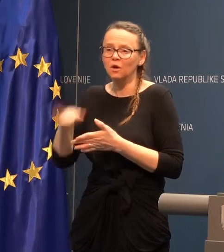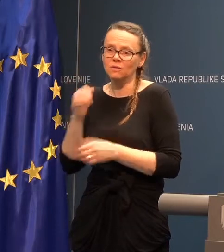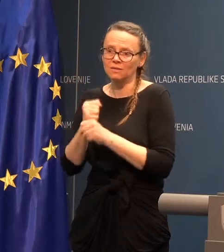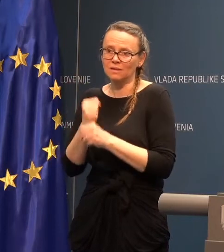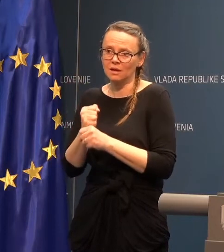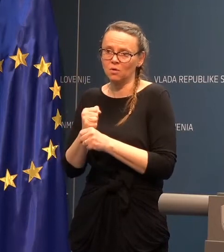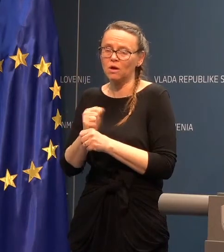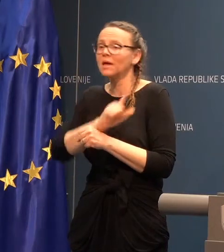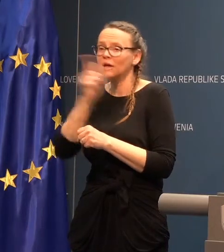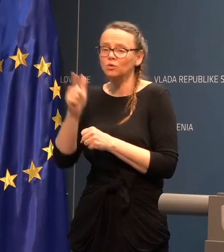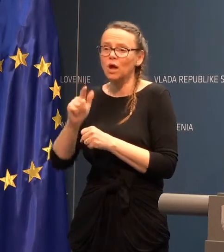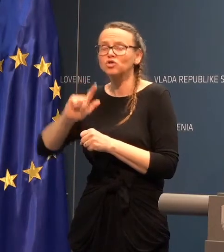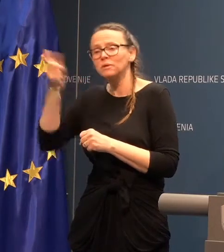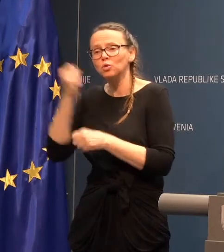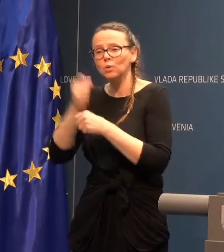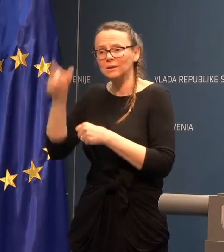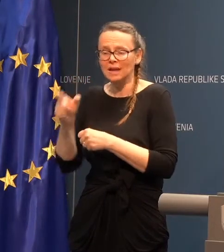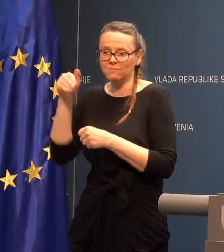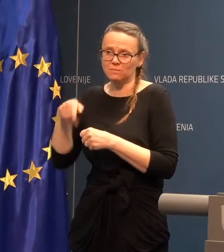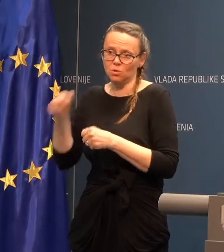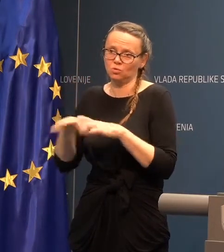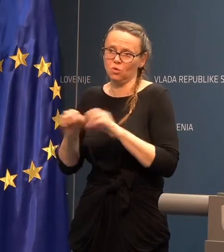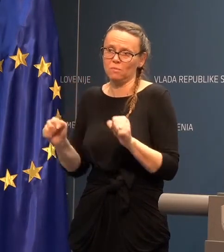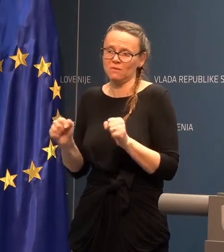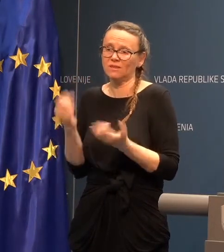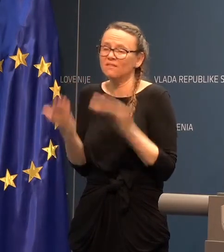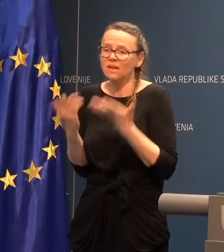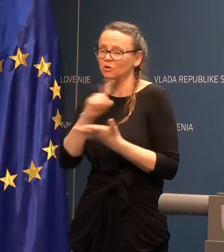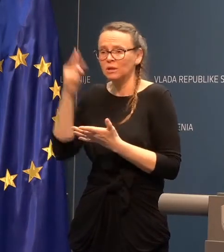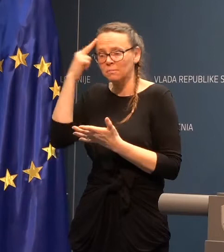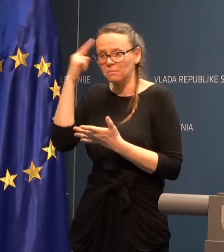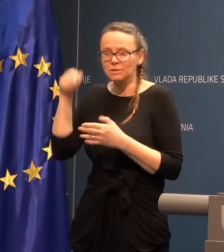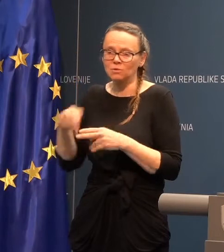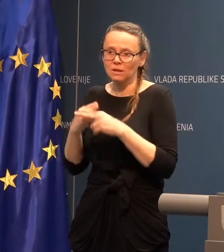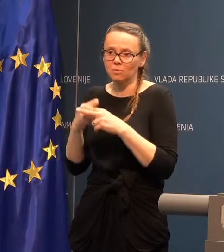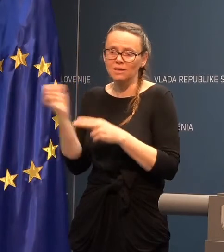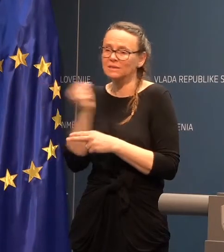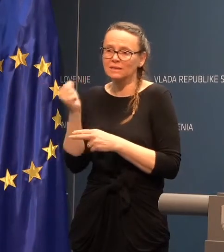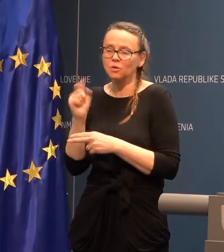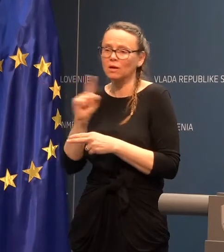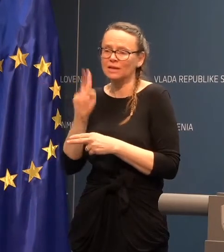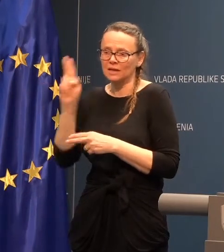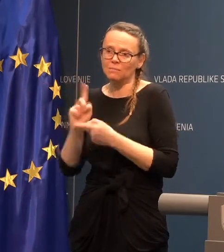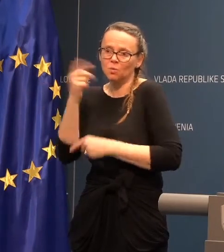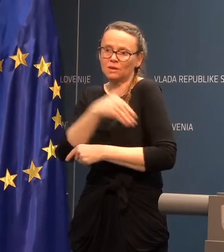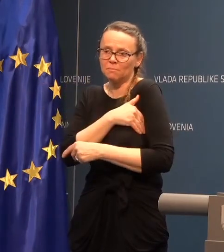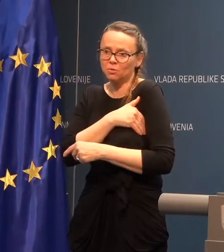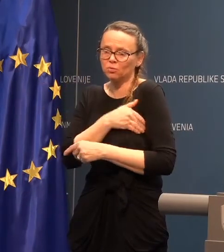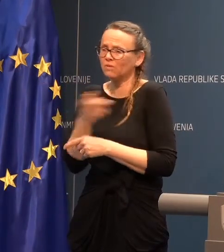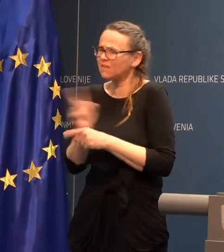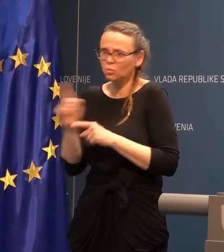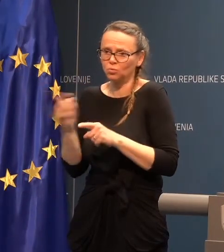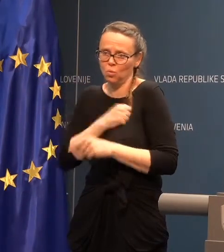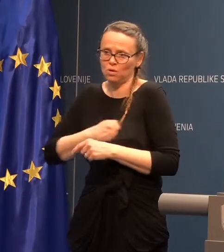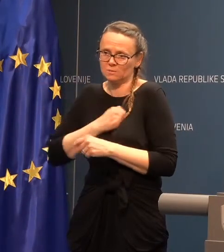delo, ker se cel drug delavec to mora upraviti in verjetno ni prepoznal te boleznike in imel temperaturo. V trenutku, ko je izboljil, se pa v Matriko z